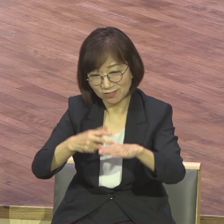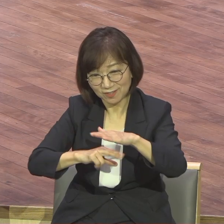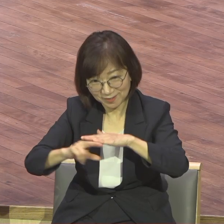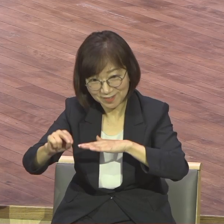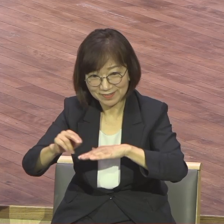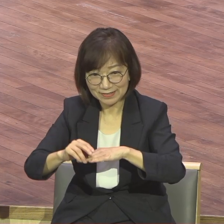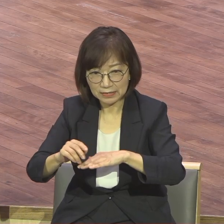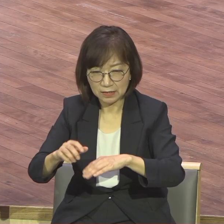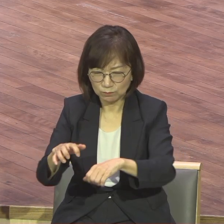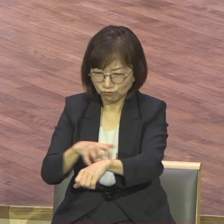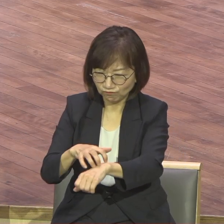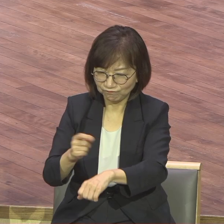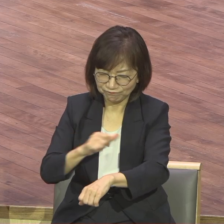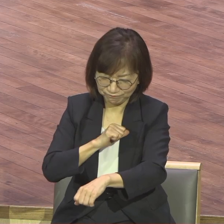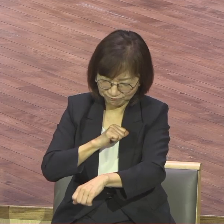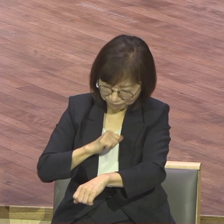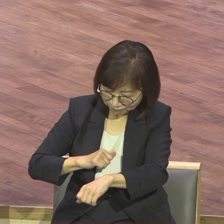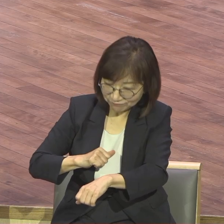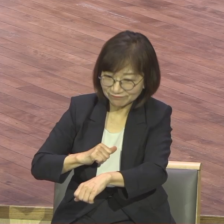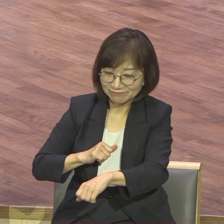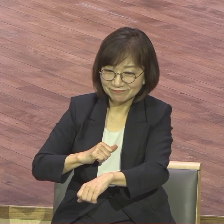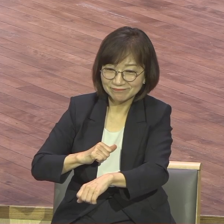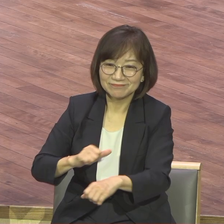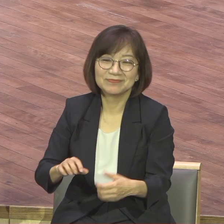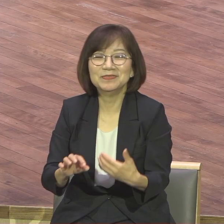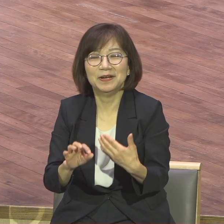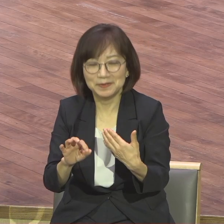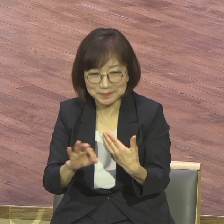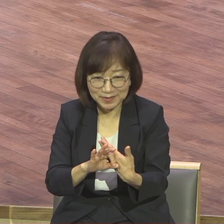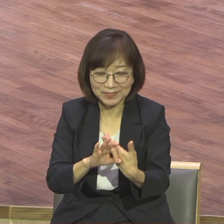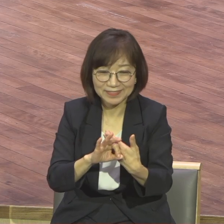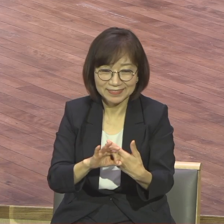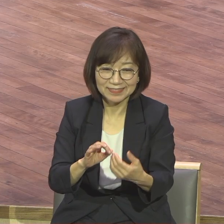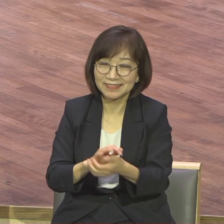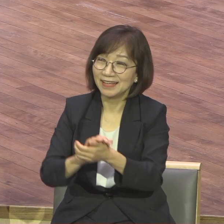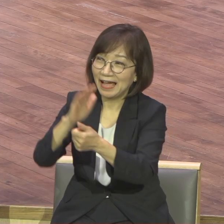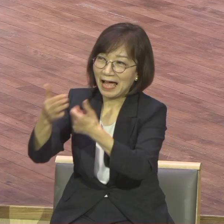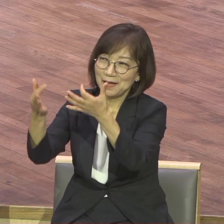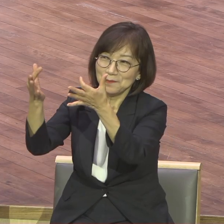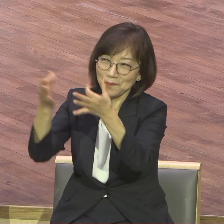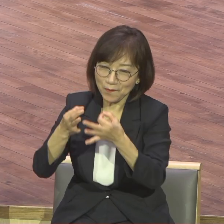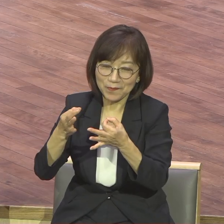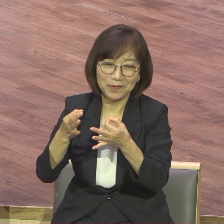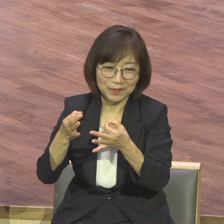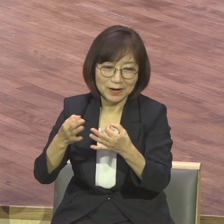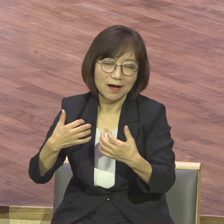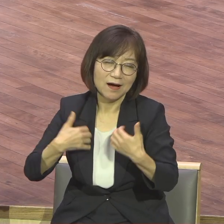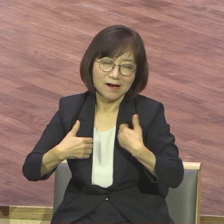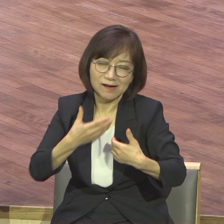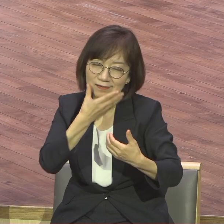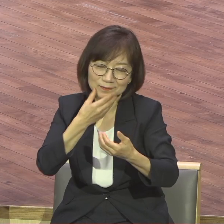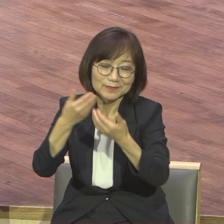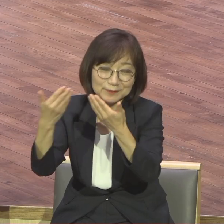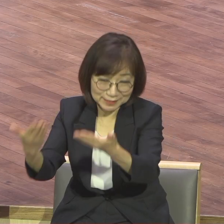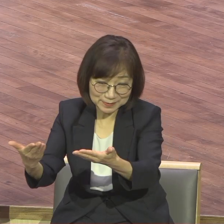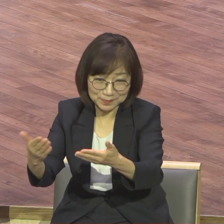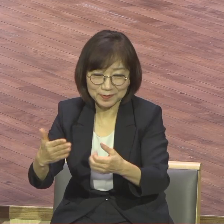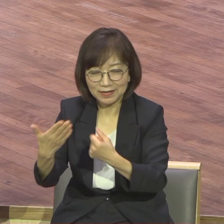불편함을 감수하면 여러분이 그 중심을 하나님 보시고 축복하시고 은혜가 넘칠 줄로